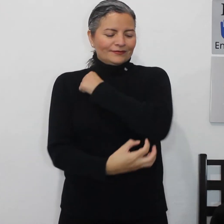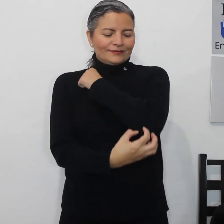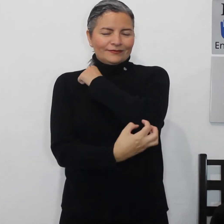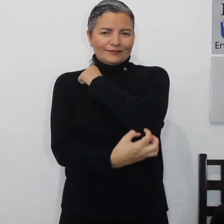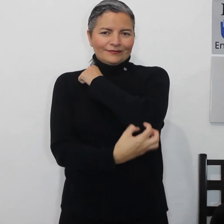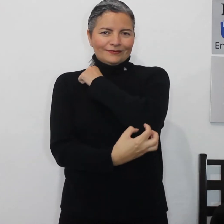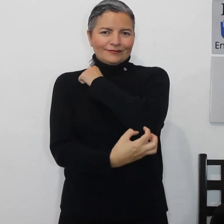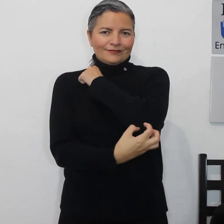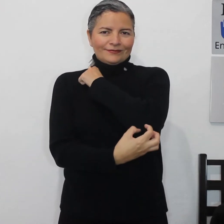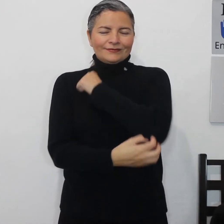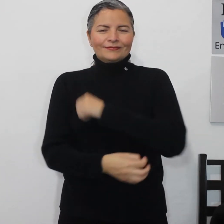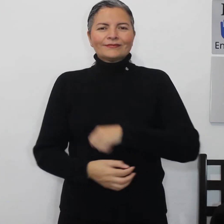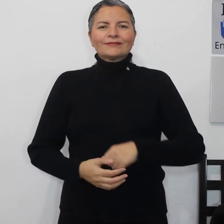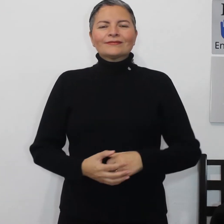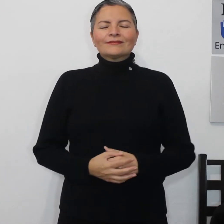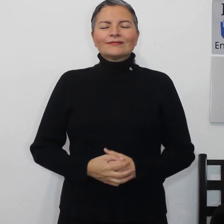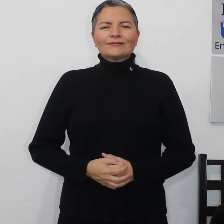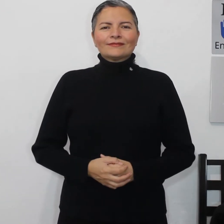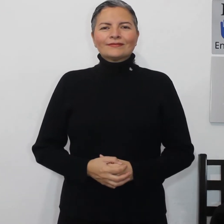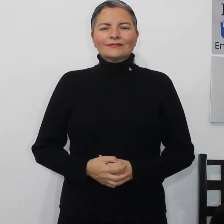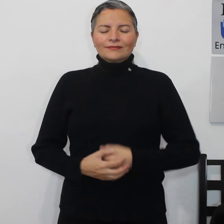caldo, consomé,